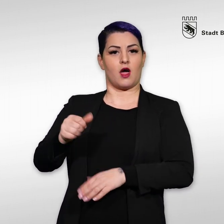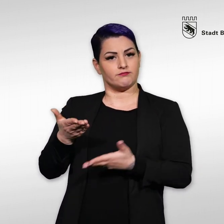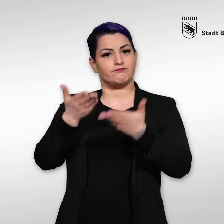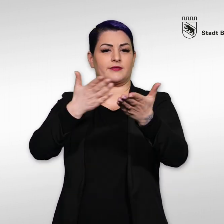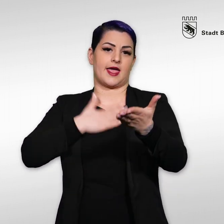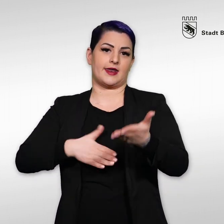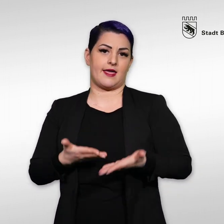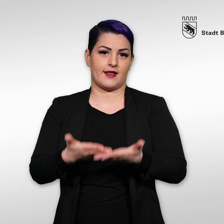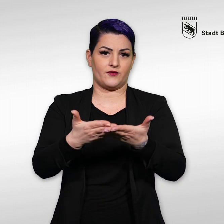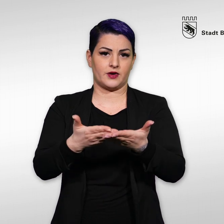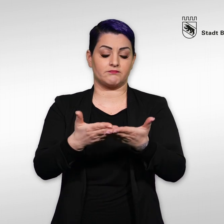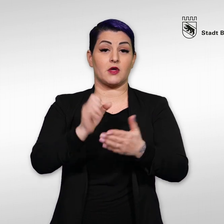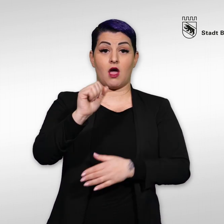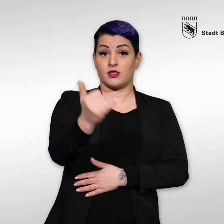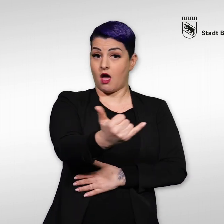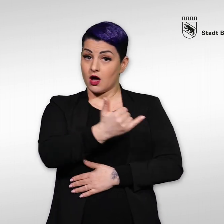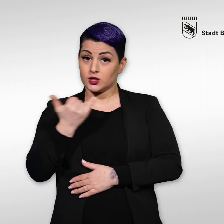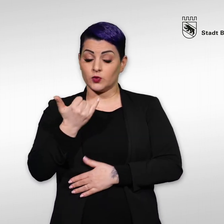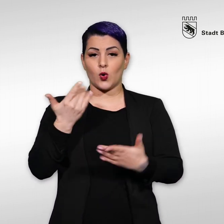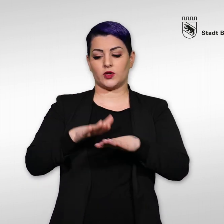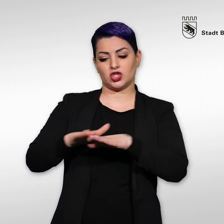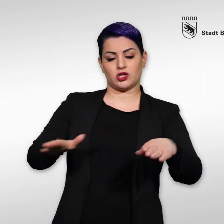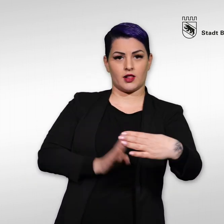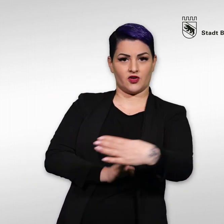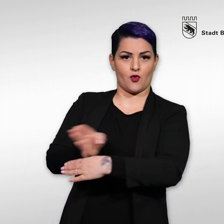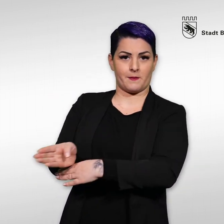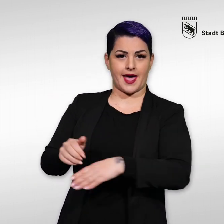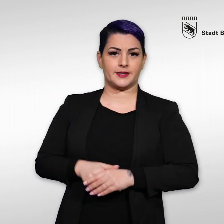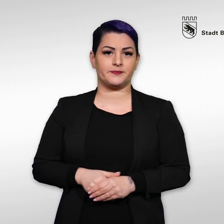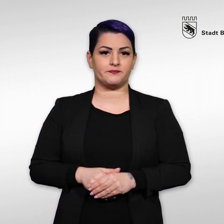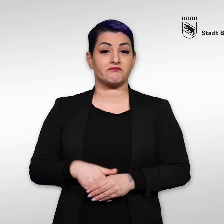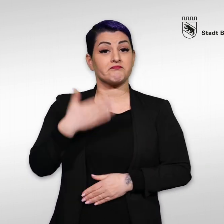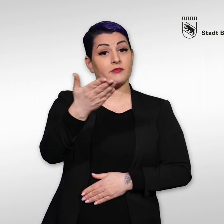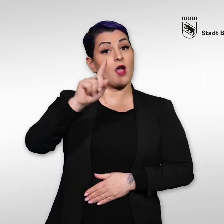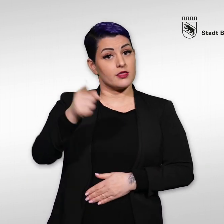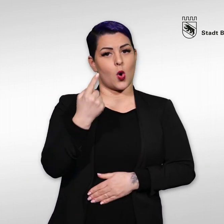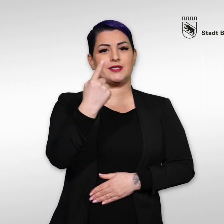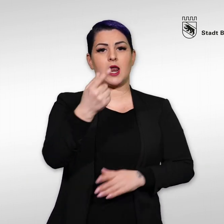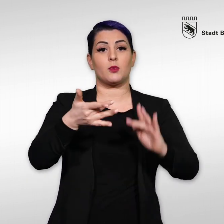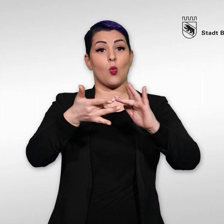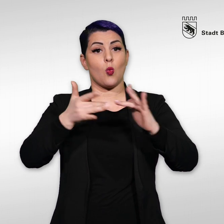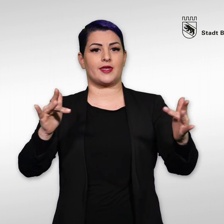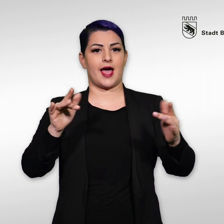Das Team des Fundbüros hilft Ihnen gerne weiter. Sie können uns anrufen oder am Schalter vorbeikommen.